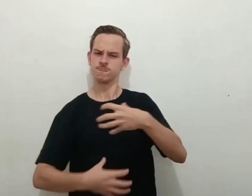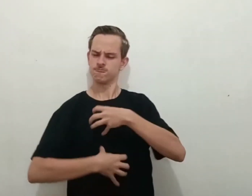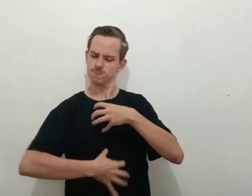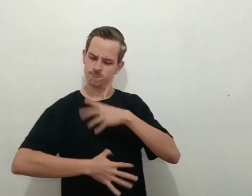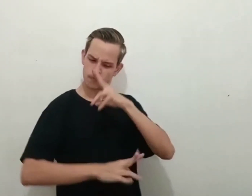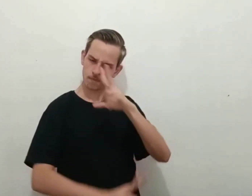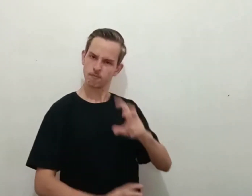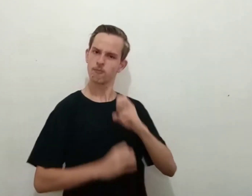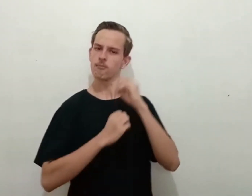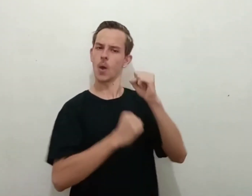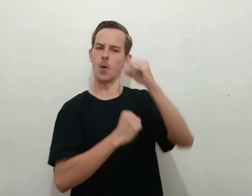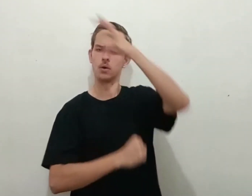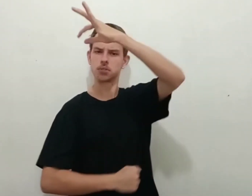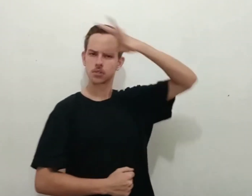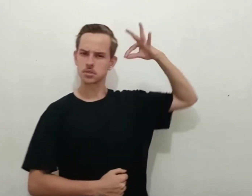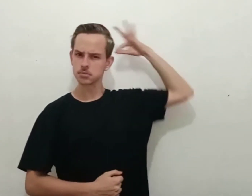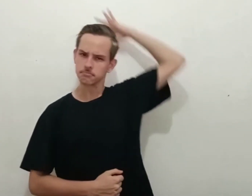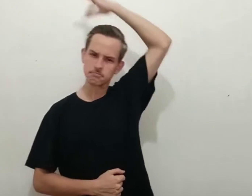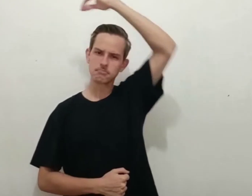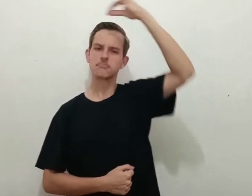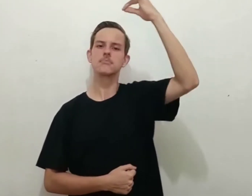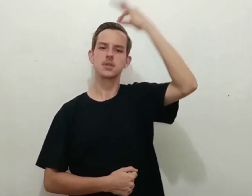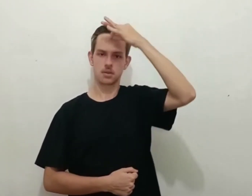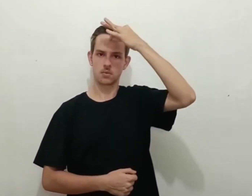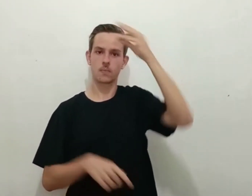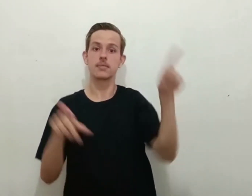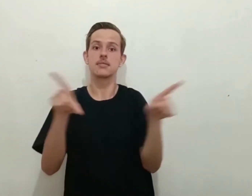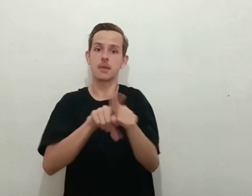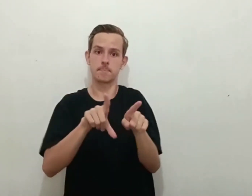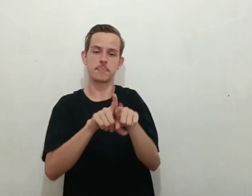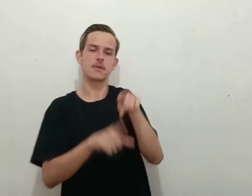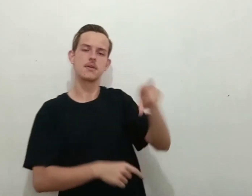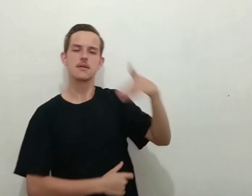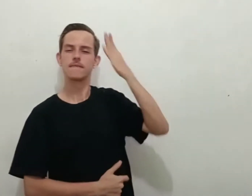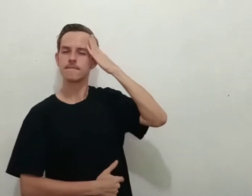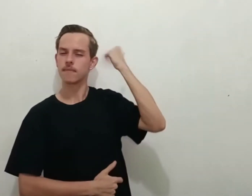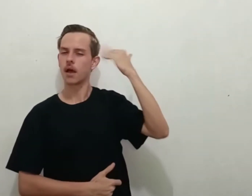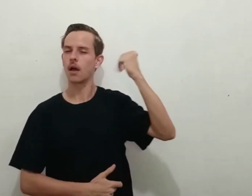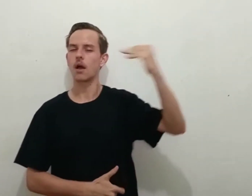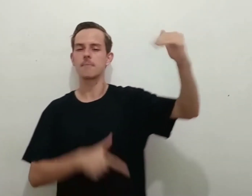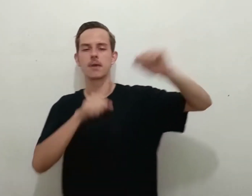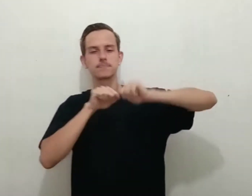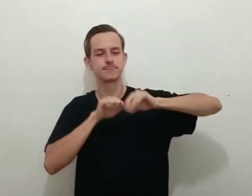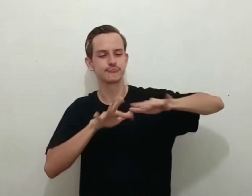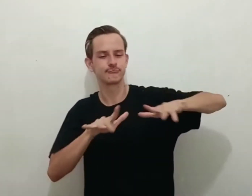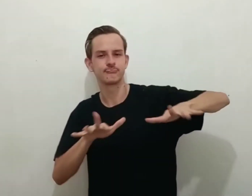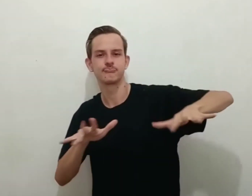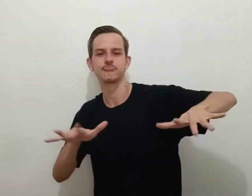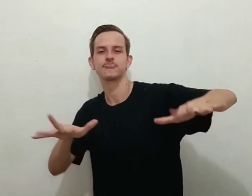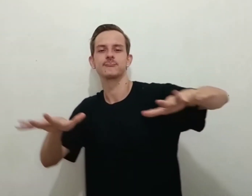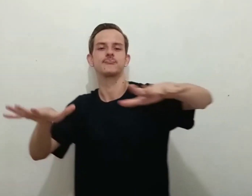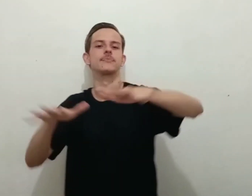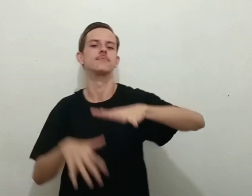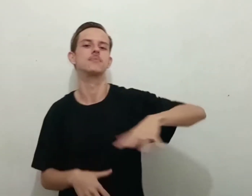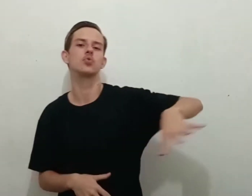do Espírito e sua fama espalhou-se por toda a redondeza.